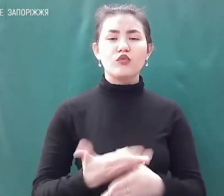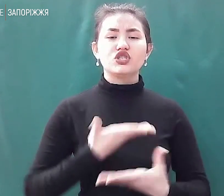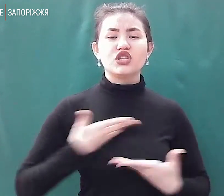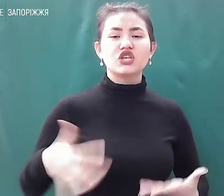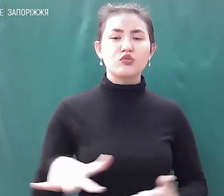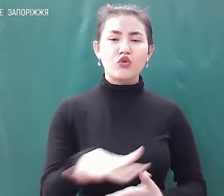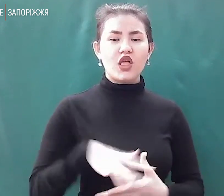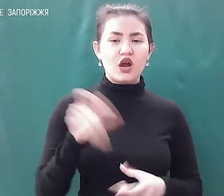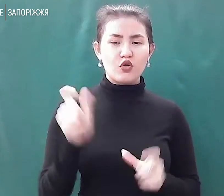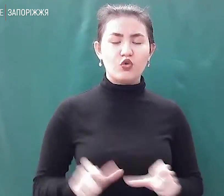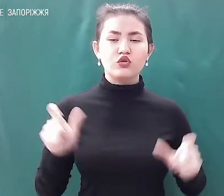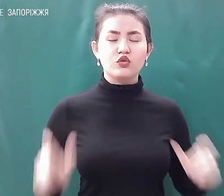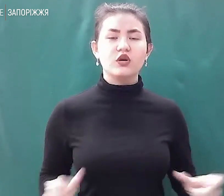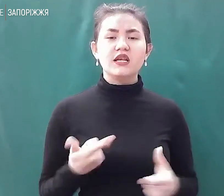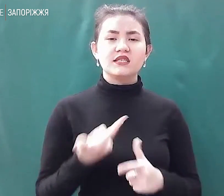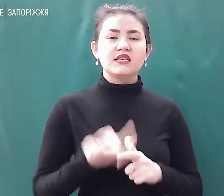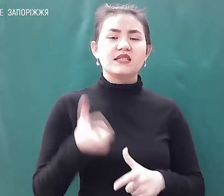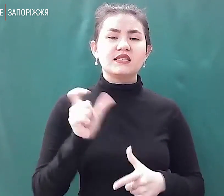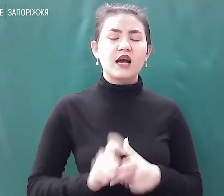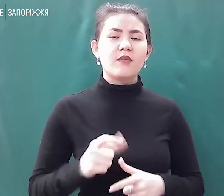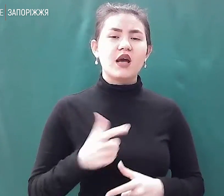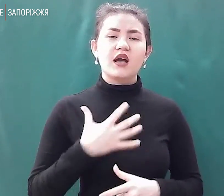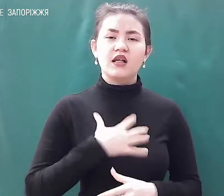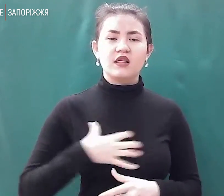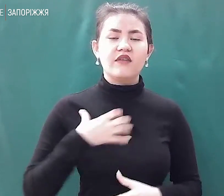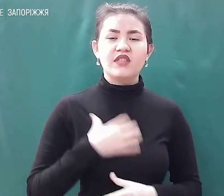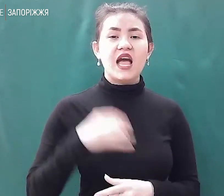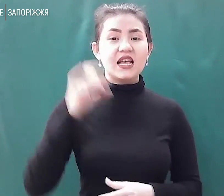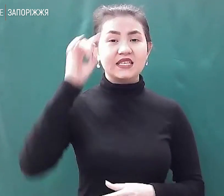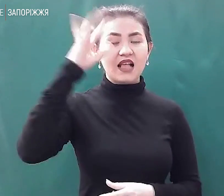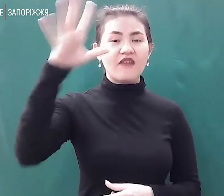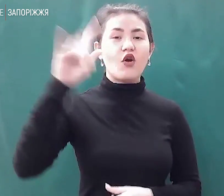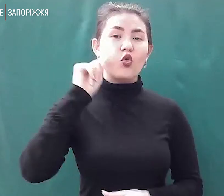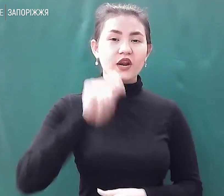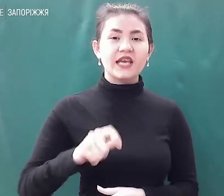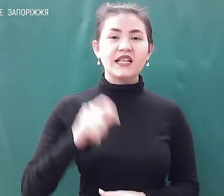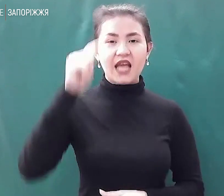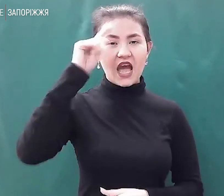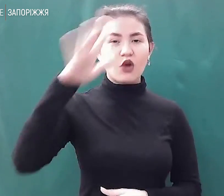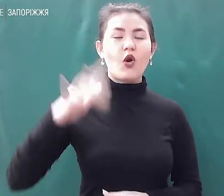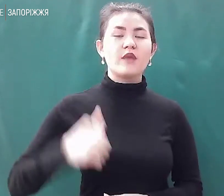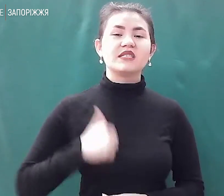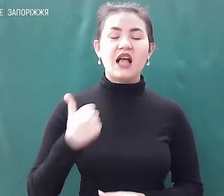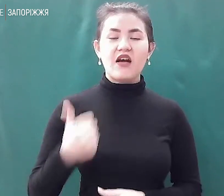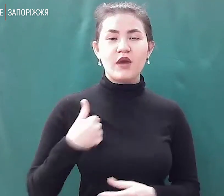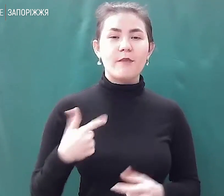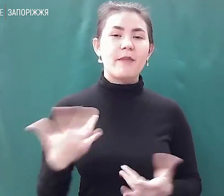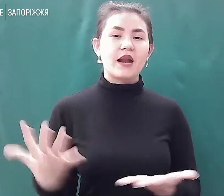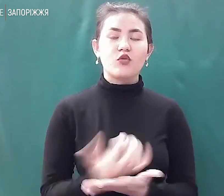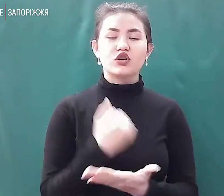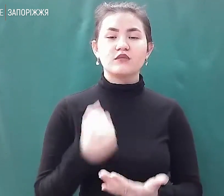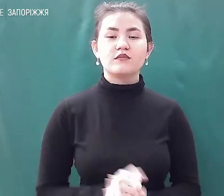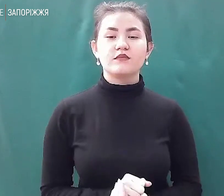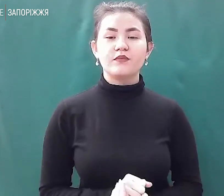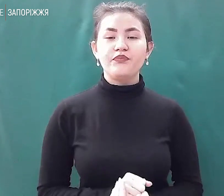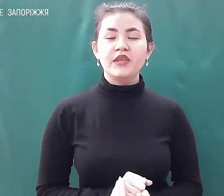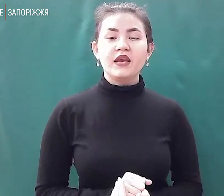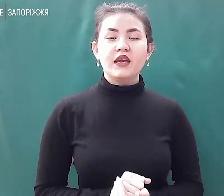це найголовніше. Слава Україні, героям слава, і ми переможемо. На вулиці Пориспольової кухнею можна